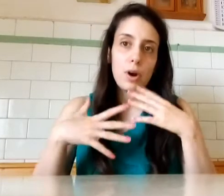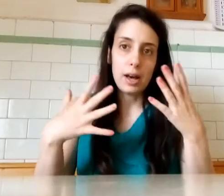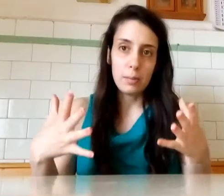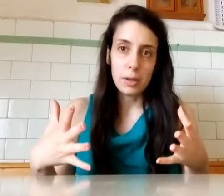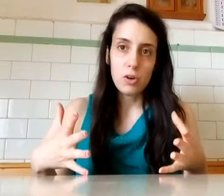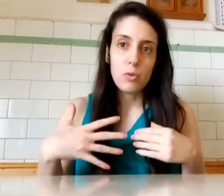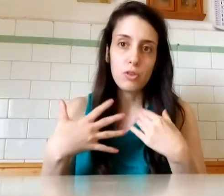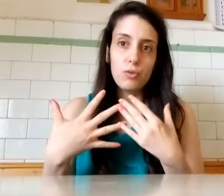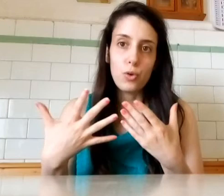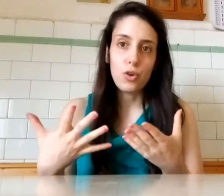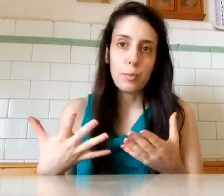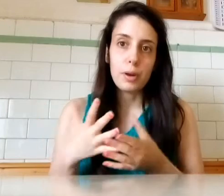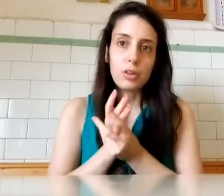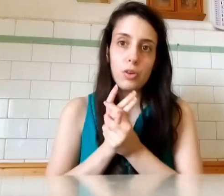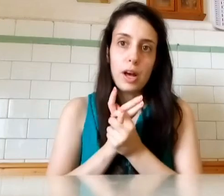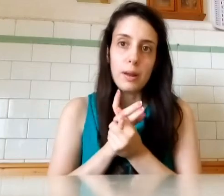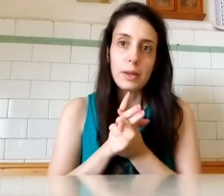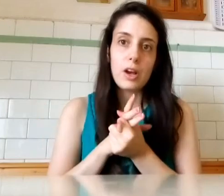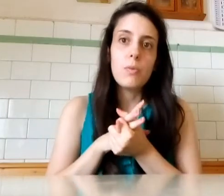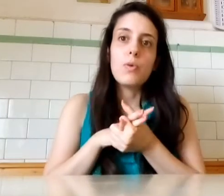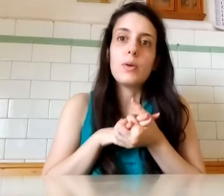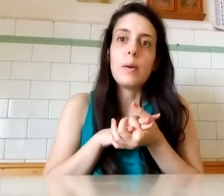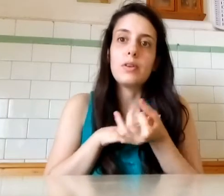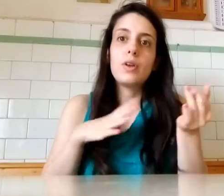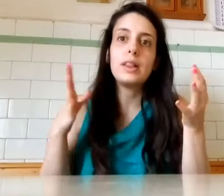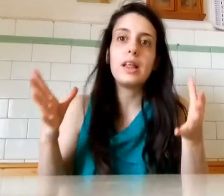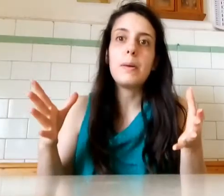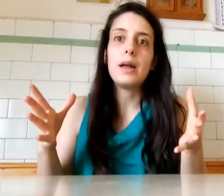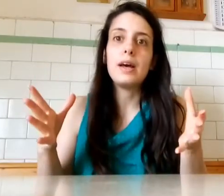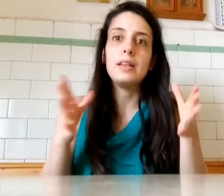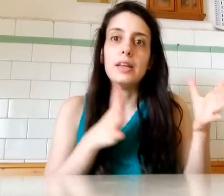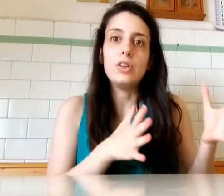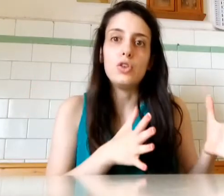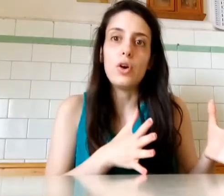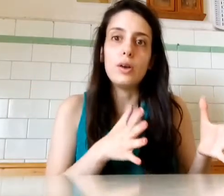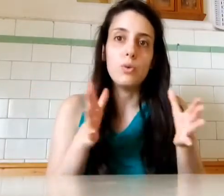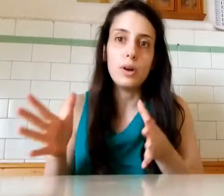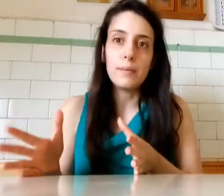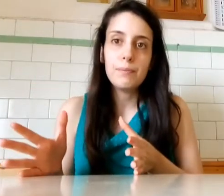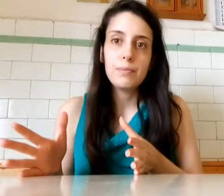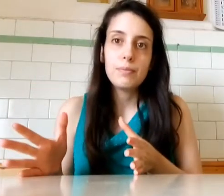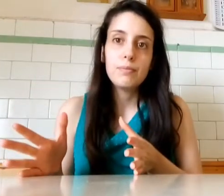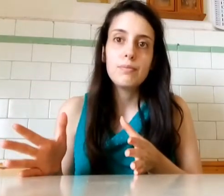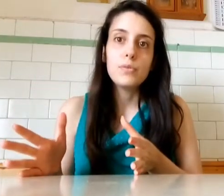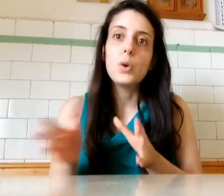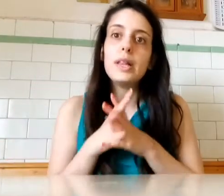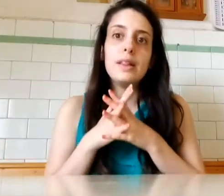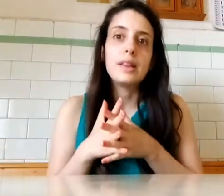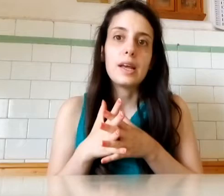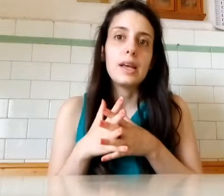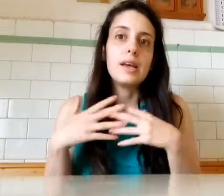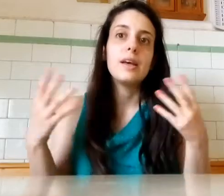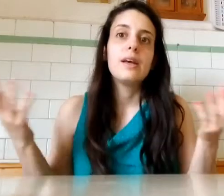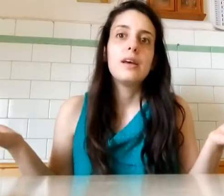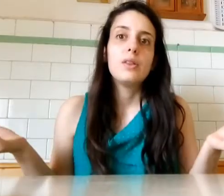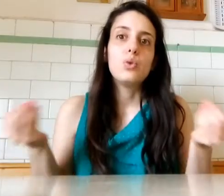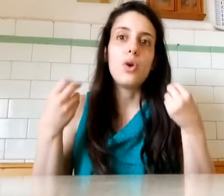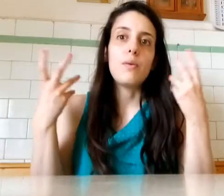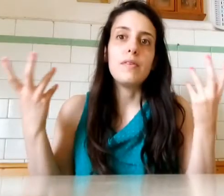Sfogarmi Come uno sfogo Personale Perché comunque Se una persona sta male Ha diritto Alle cure Non esiste che Tu non la vuoi